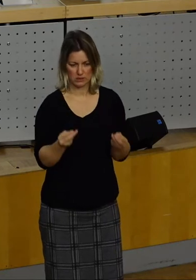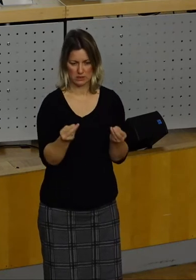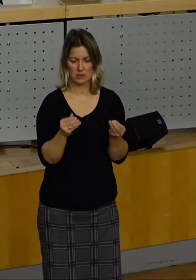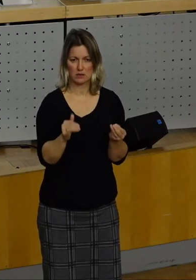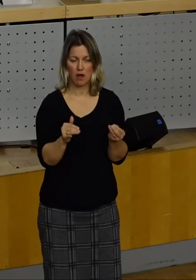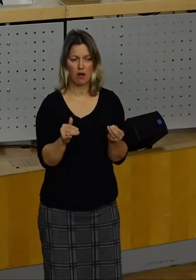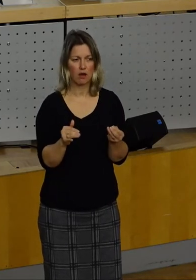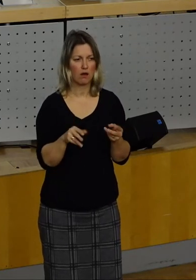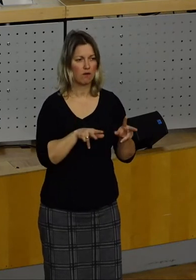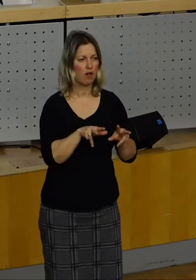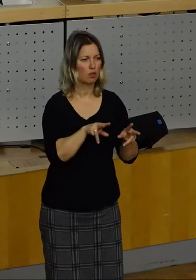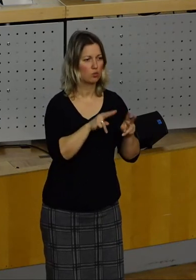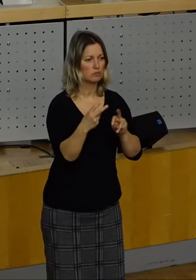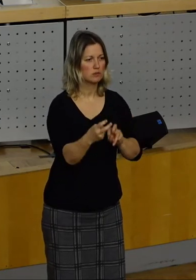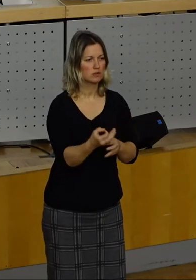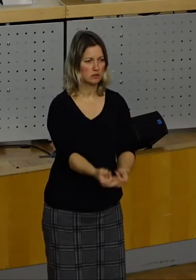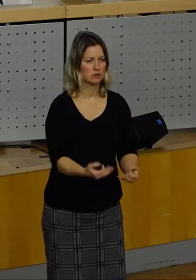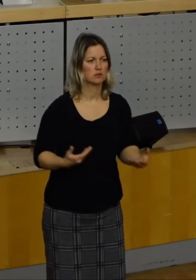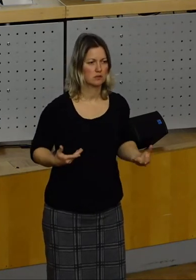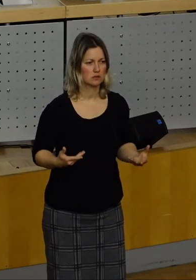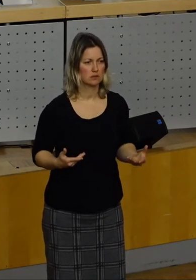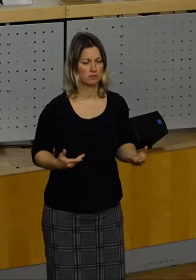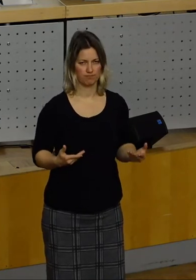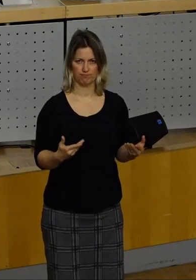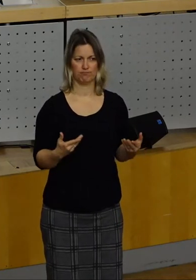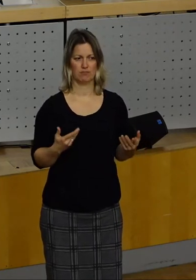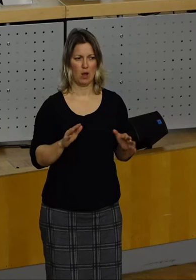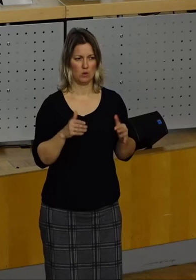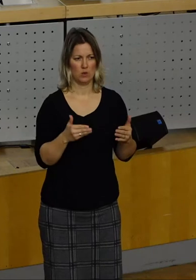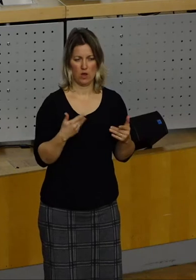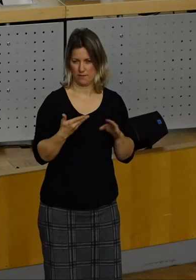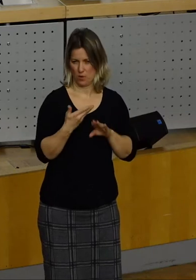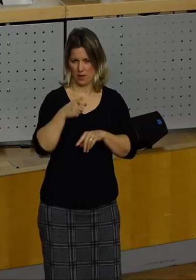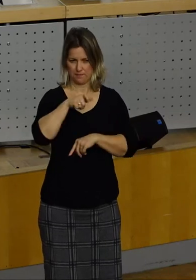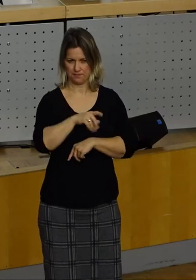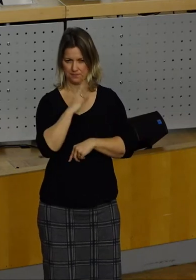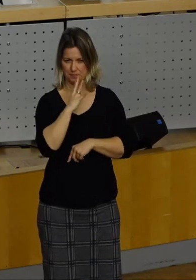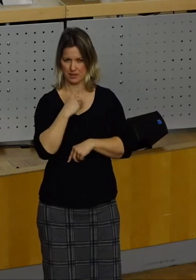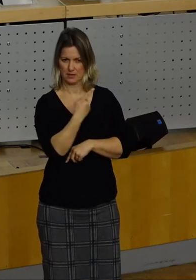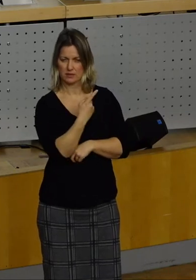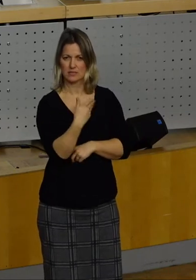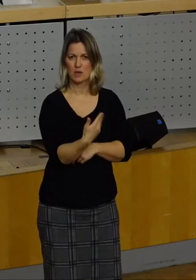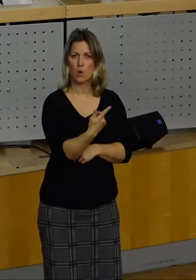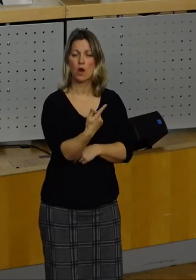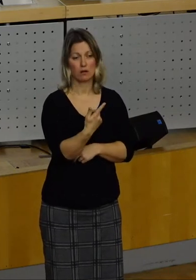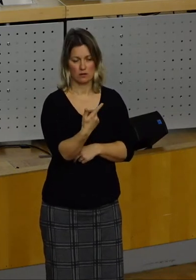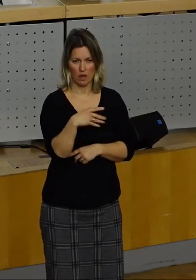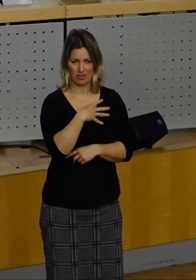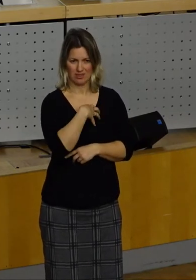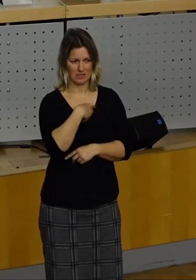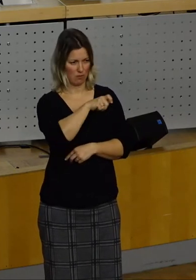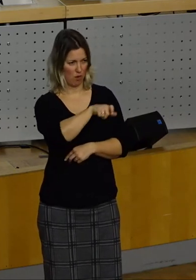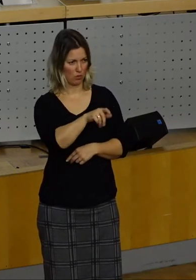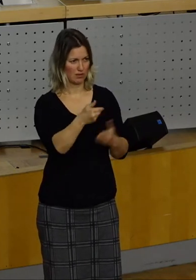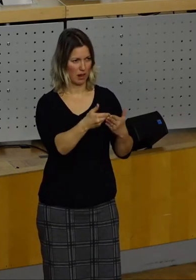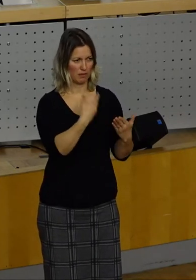Verwaltung nie umgesetzt. Und dies führt, auch was mein Vorredner gerade gesagt hat, in der Dresdner Bevölkerung zu Frust. Dann heißt